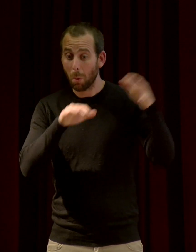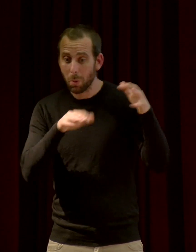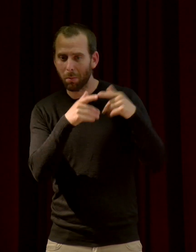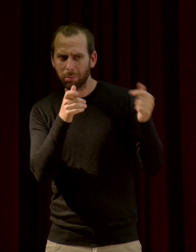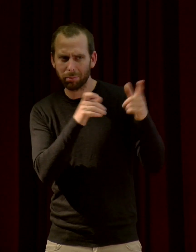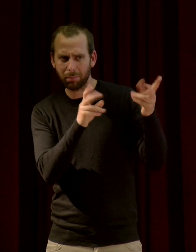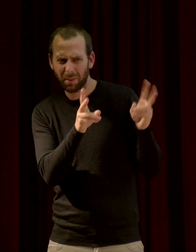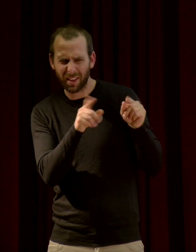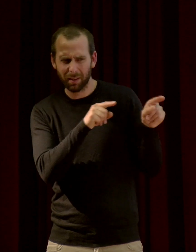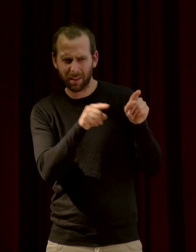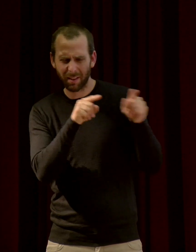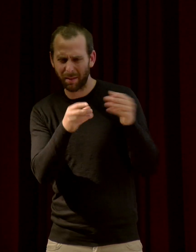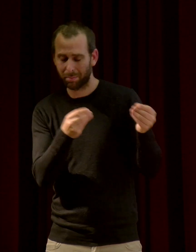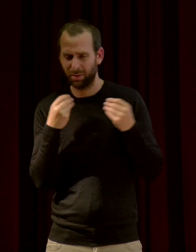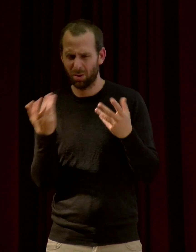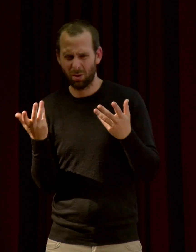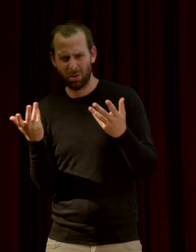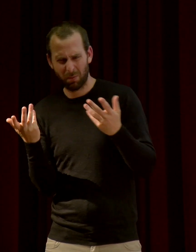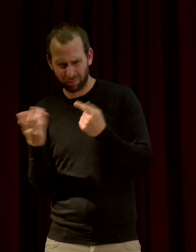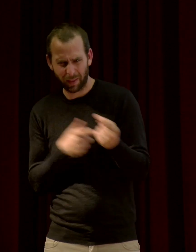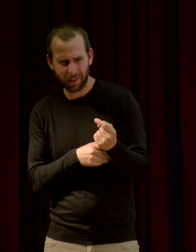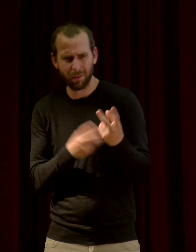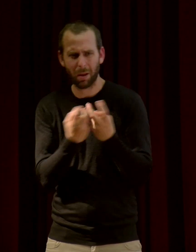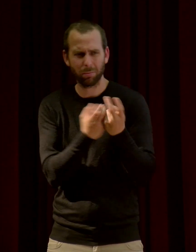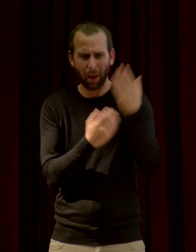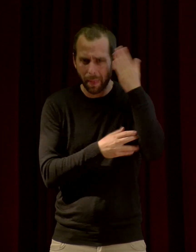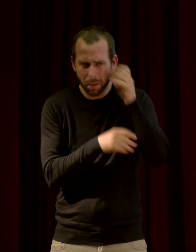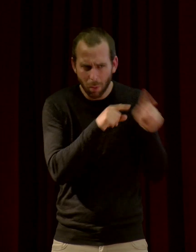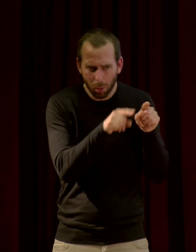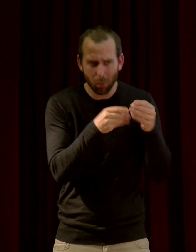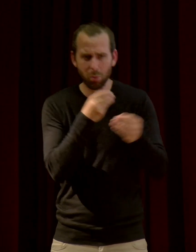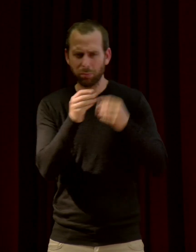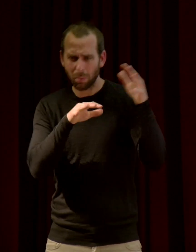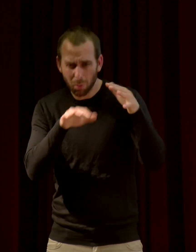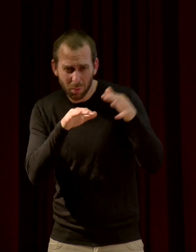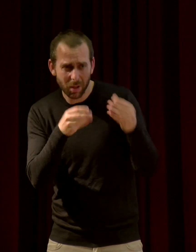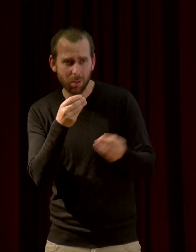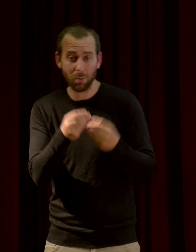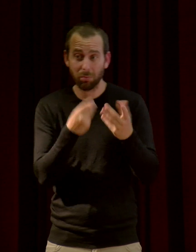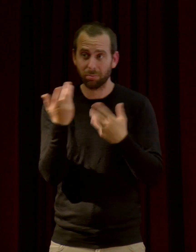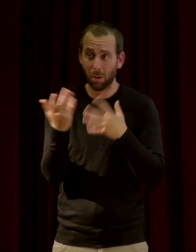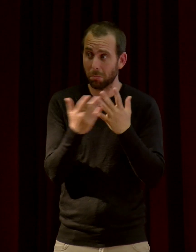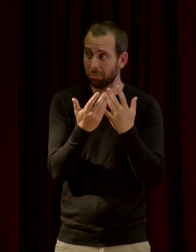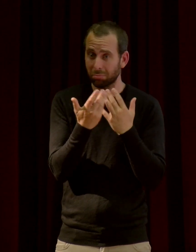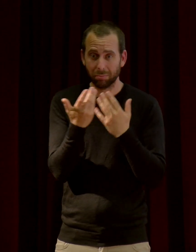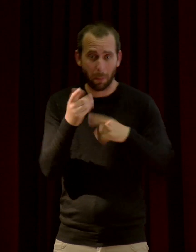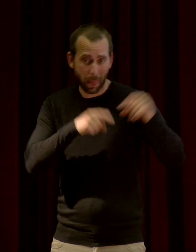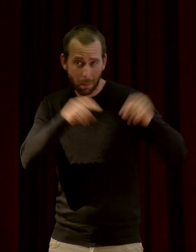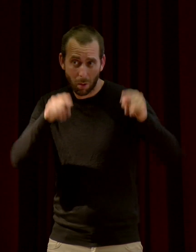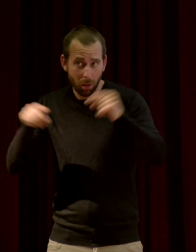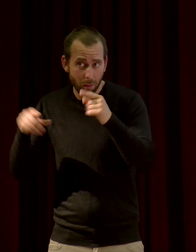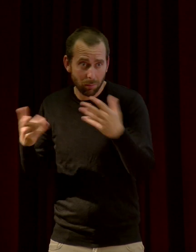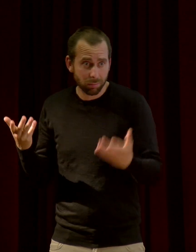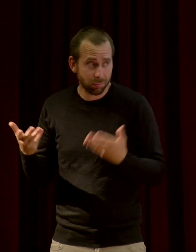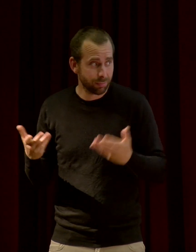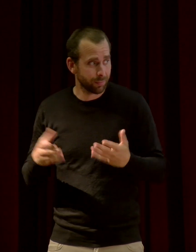Donc, peut-être certains animaux ou le bruit de la pluie, par exemple. Et est-ce que ça peut dépendre des individus ? Oui, oui, tout à fait. Alors, ce n pas étudié,